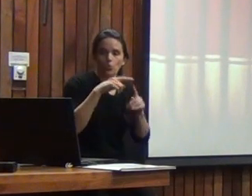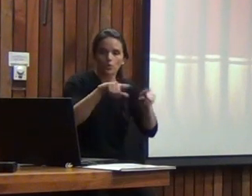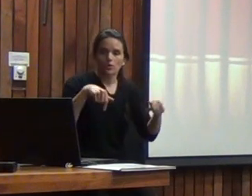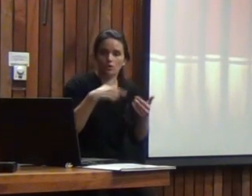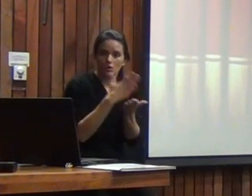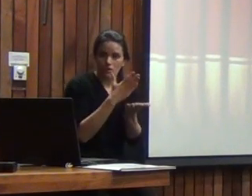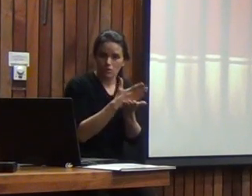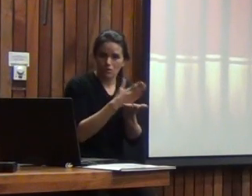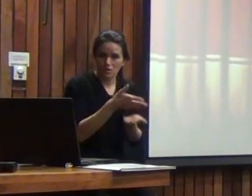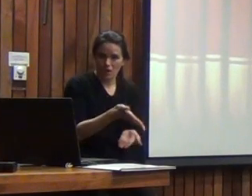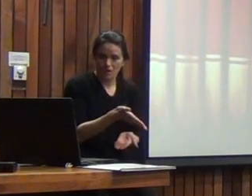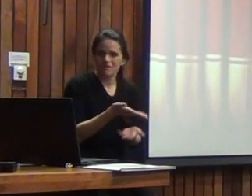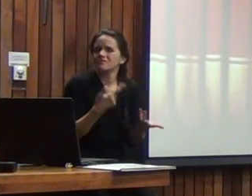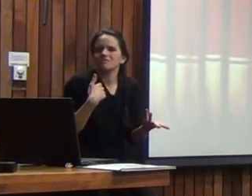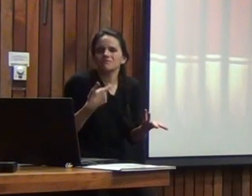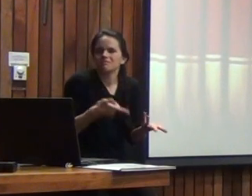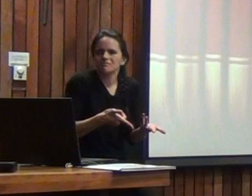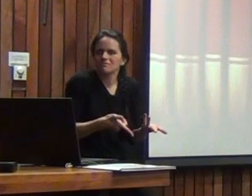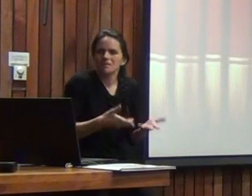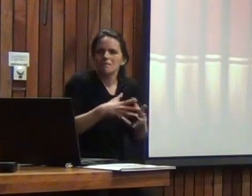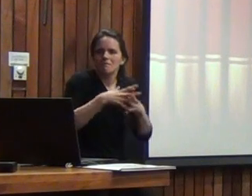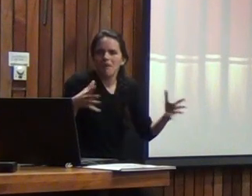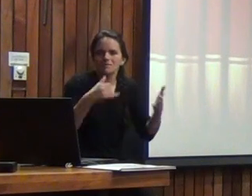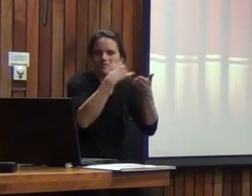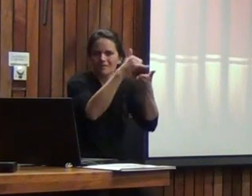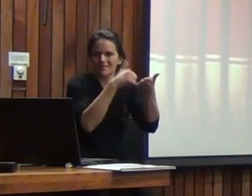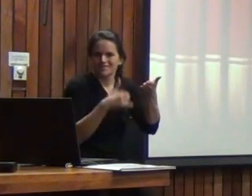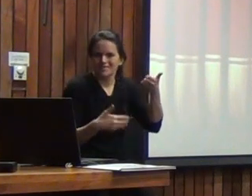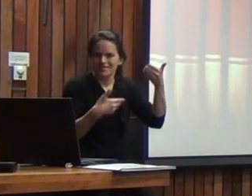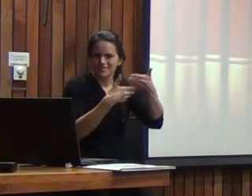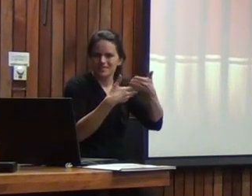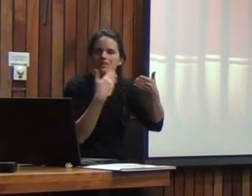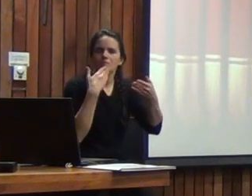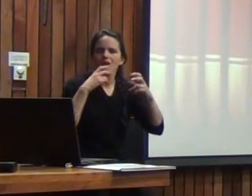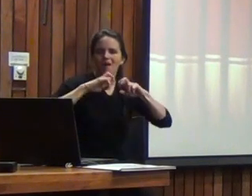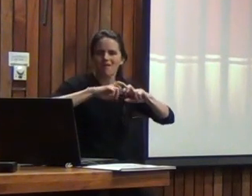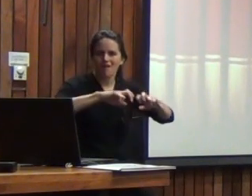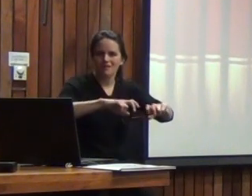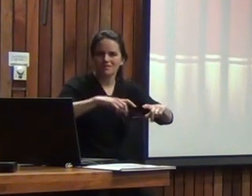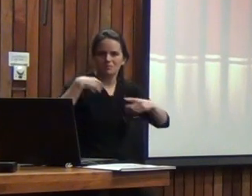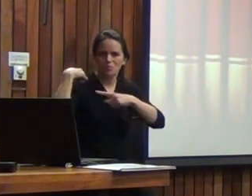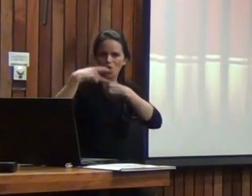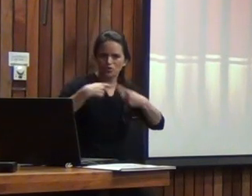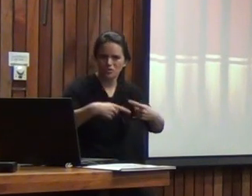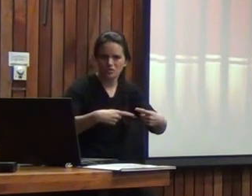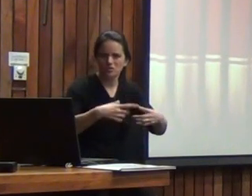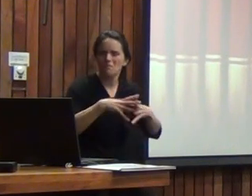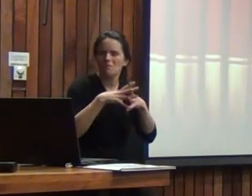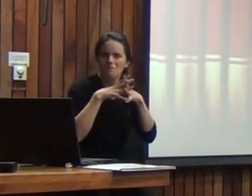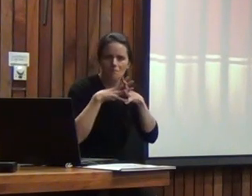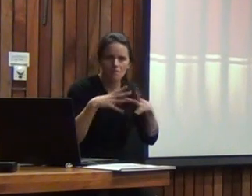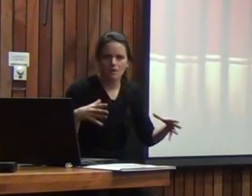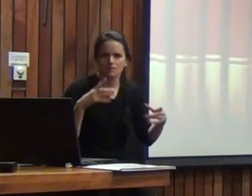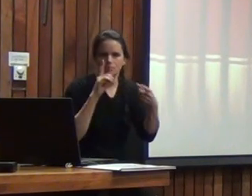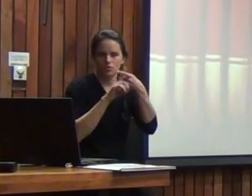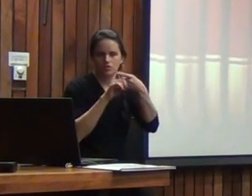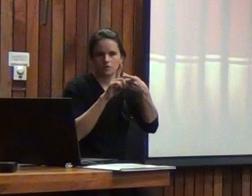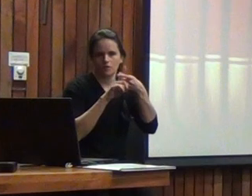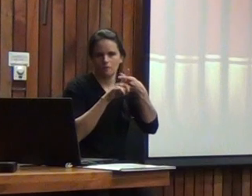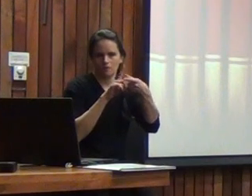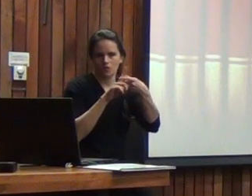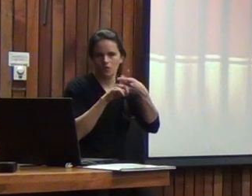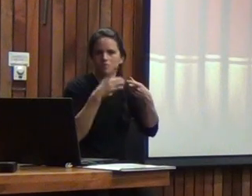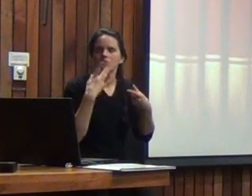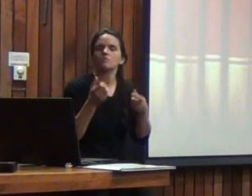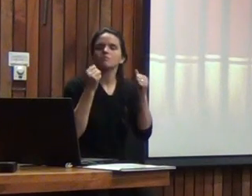escolar claramente ahí entran de lleno los índices los análisis de proceso creo que esa es la gran ventaja de este nuevo instrumento las